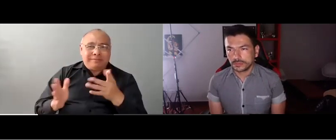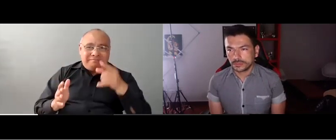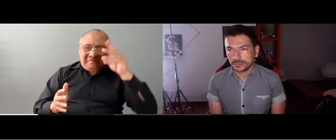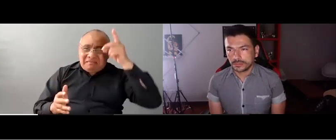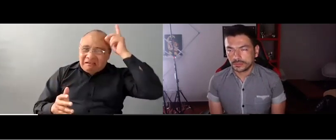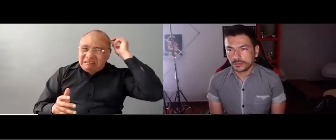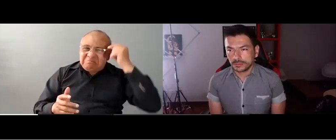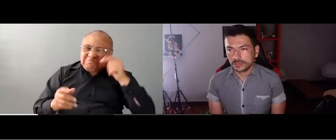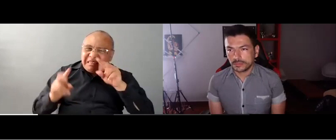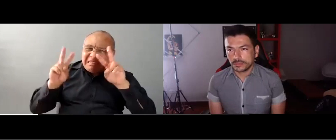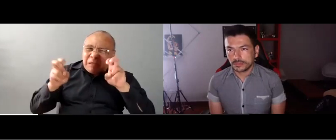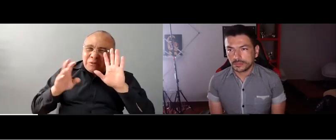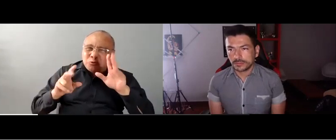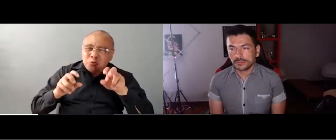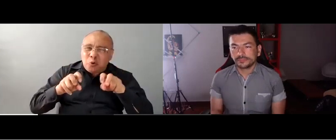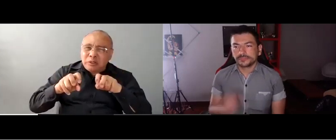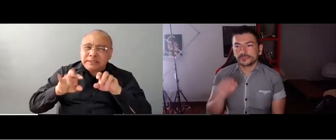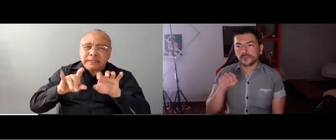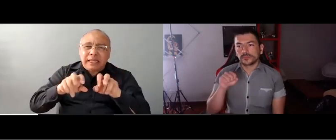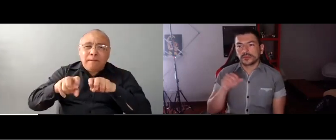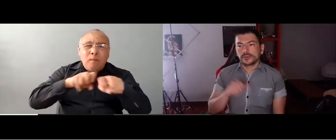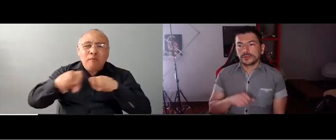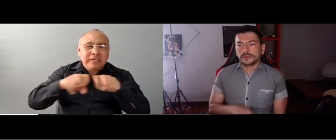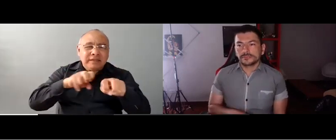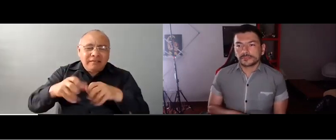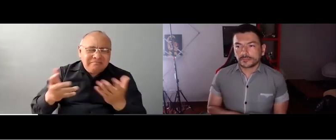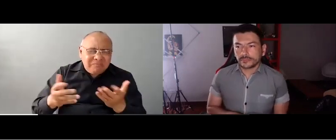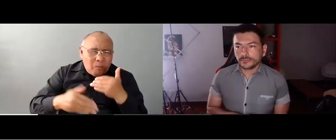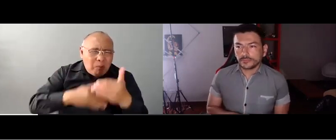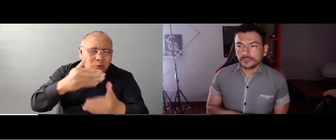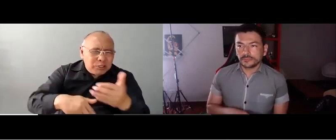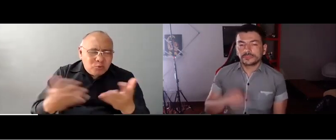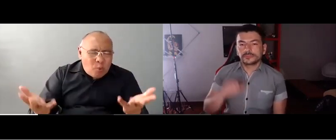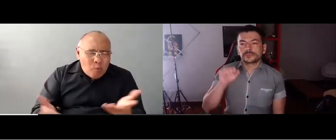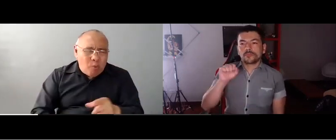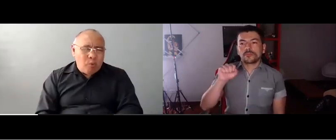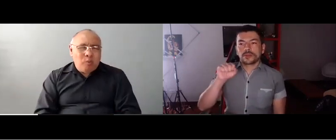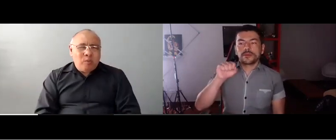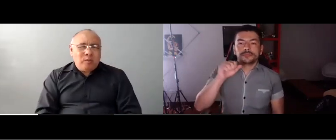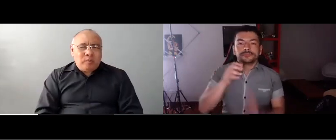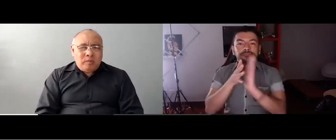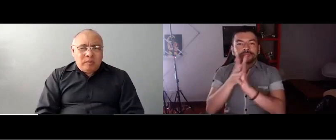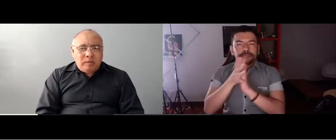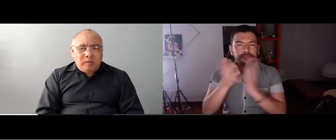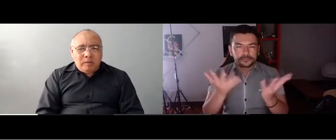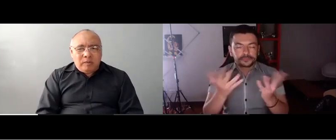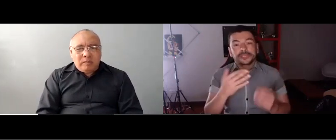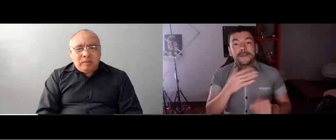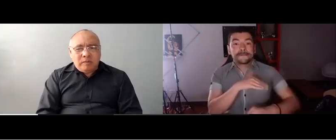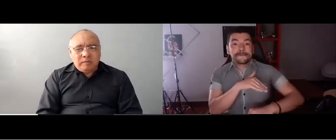completo y quienes estaban encargados de dar esa solución era Ministerio de Transporte. Sin embargo, Daniel, coméntanos qué dijeron acerca de las secretarías